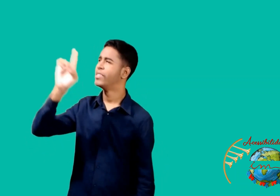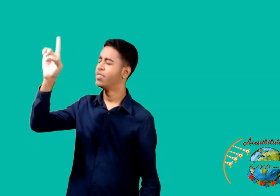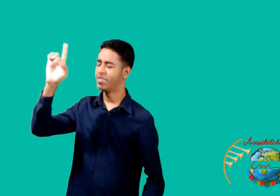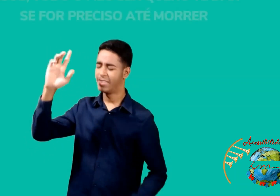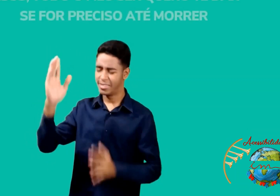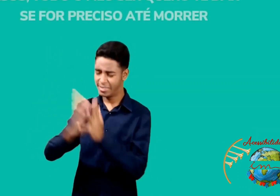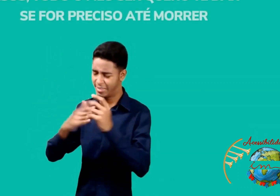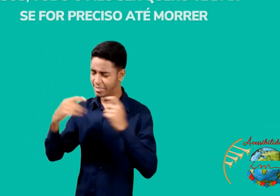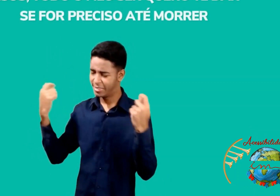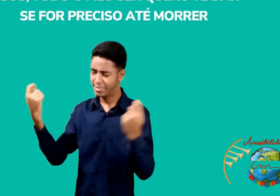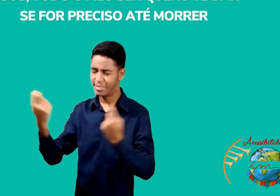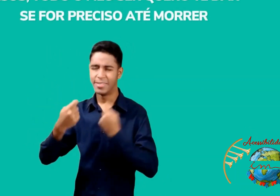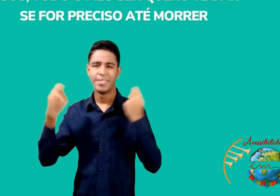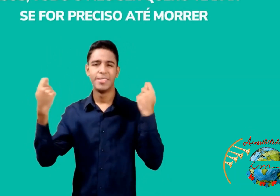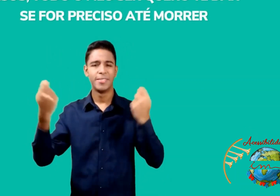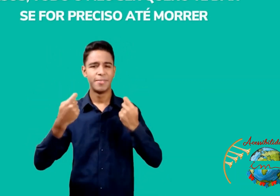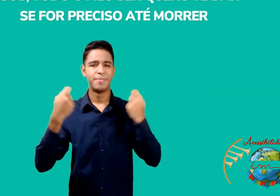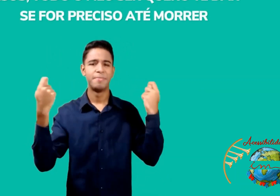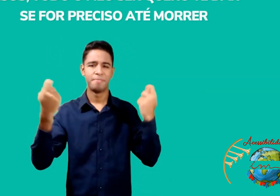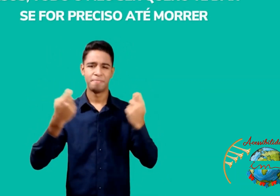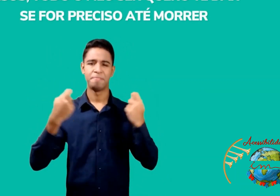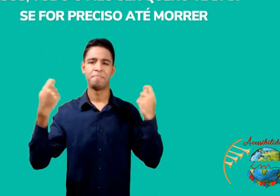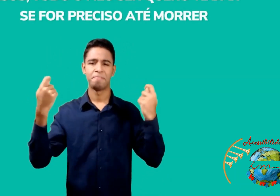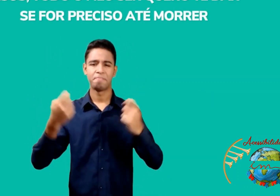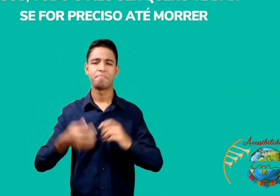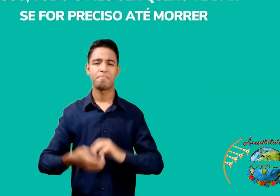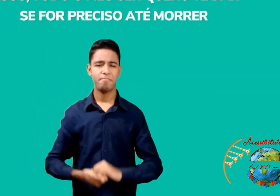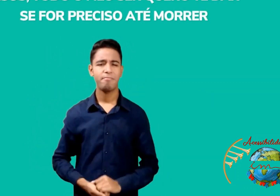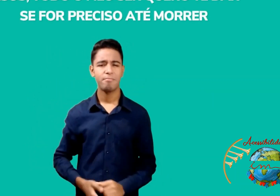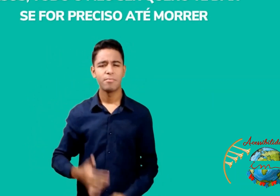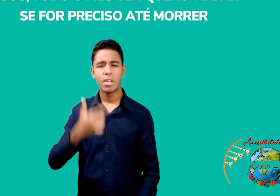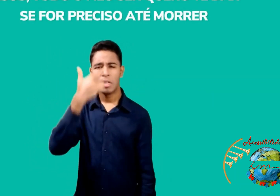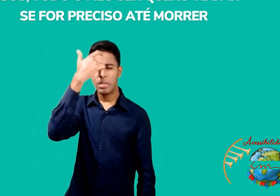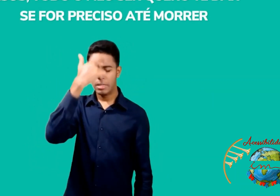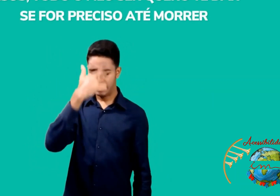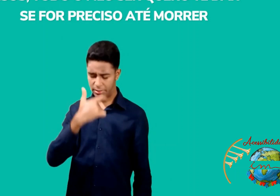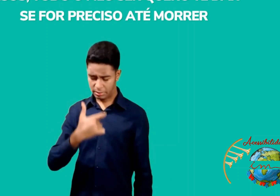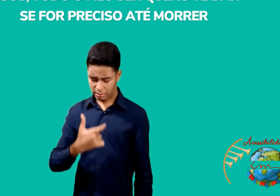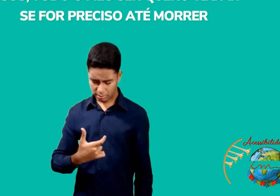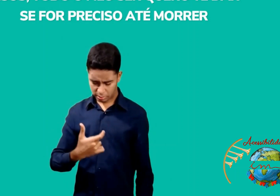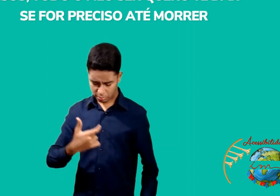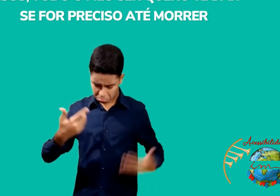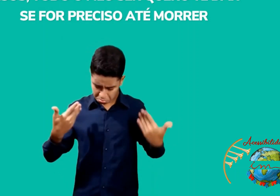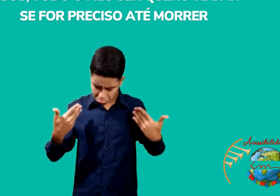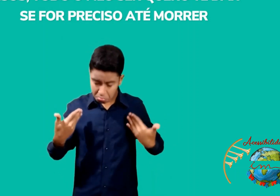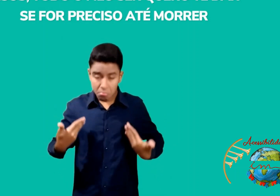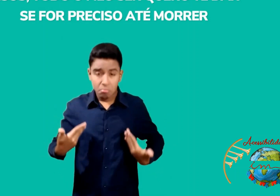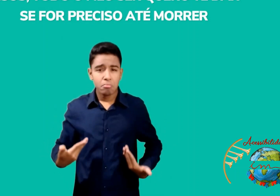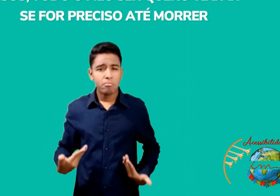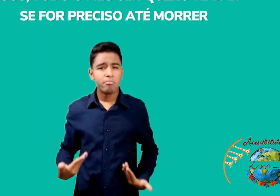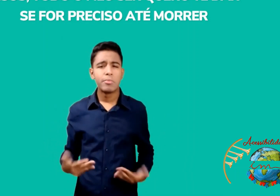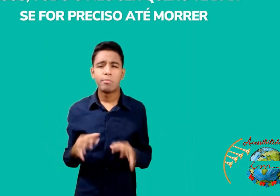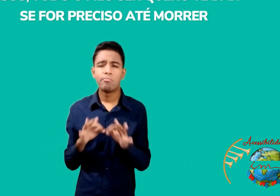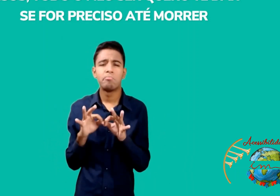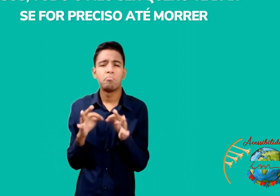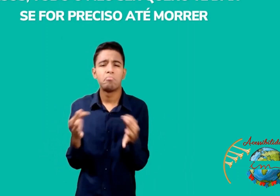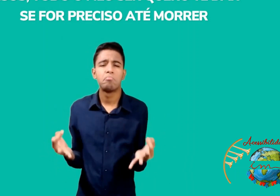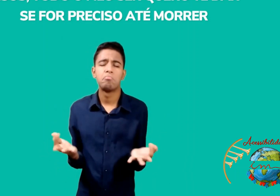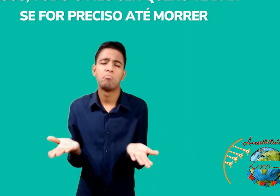Jesus Todo meu ser Quero te